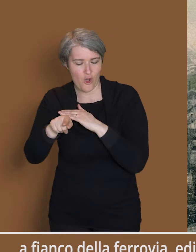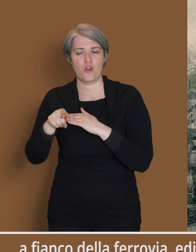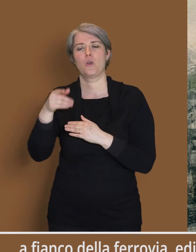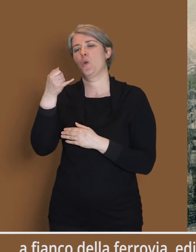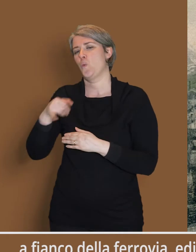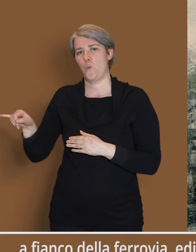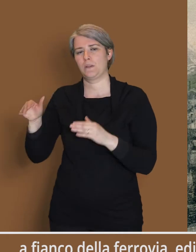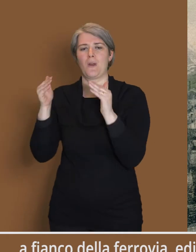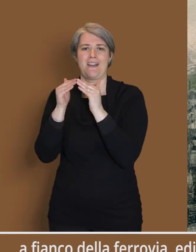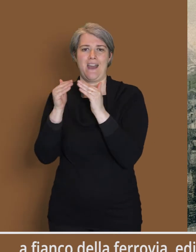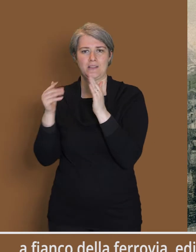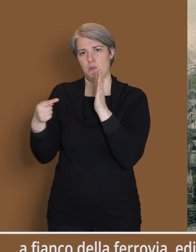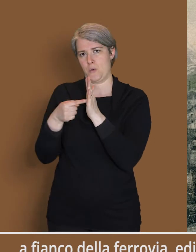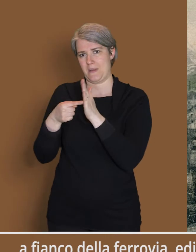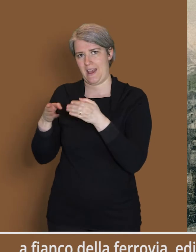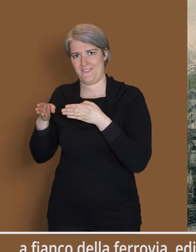Operai della Ferrovia.